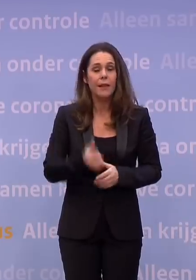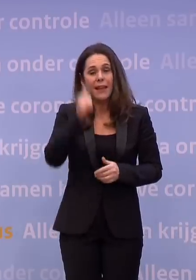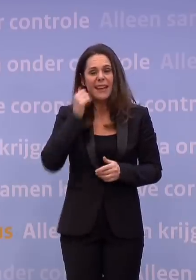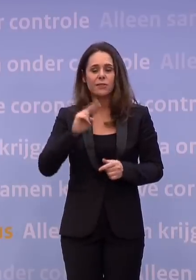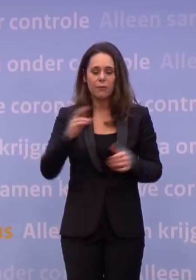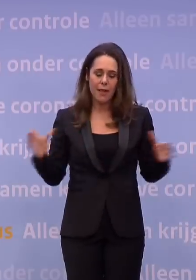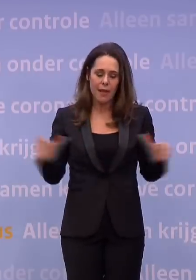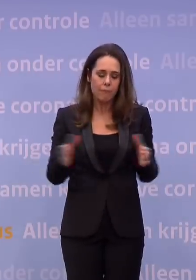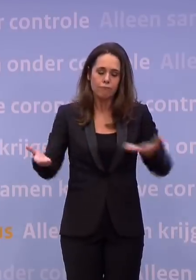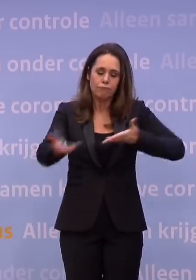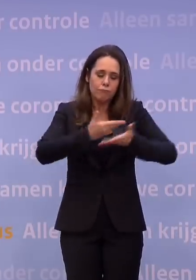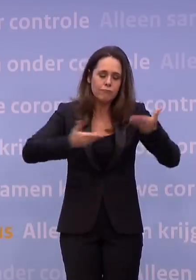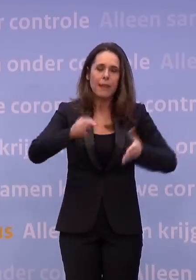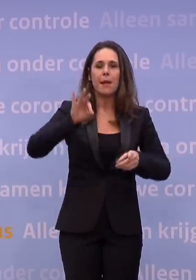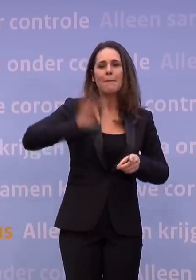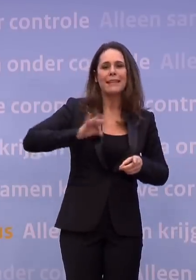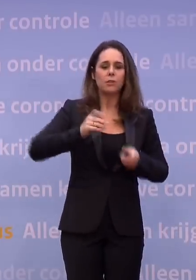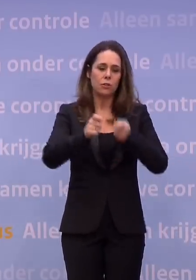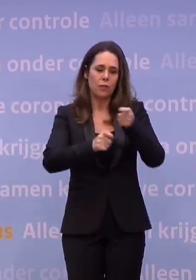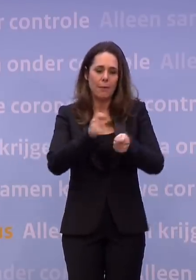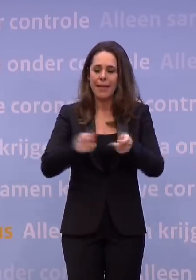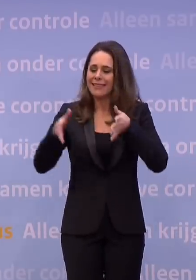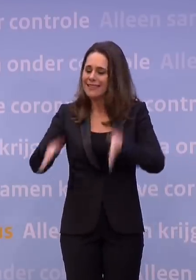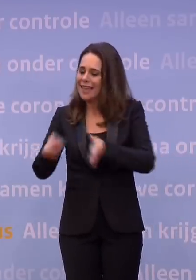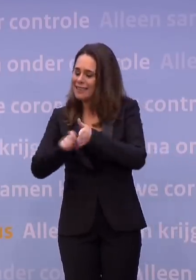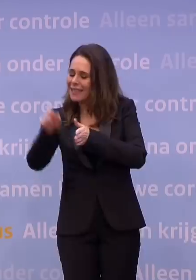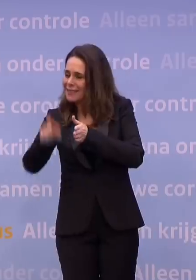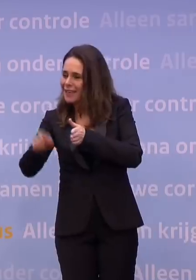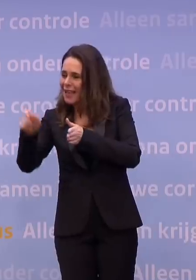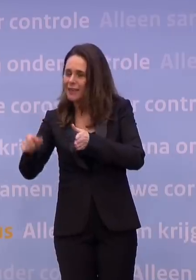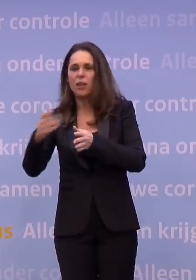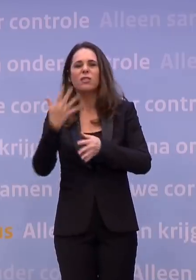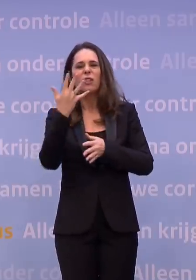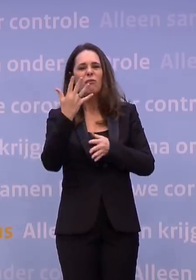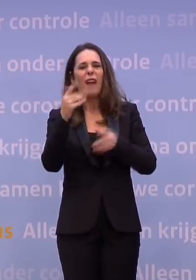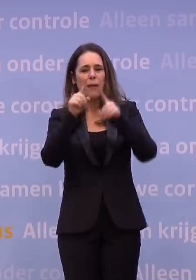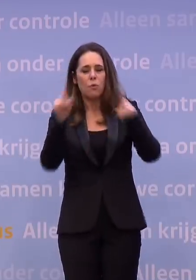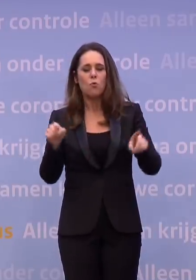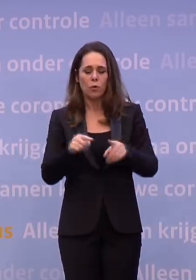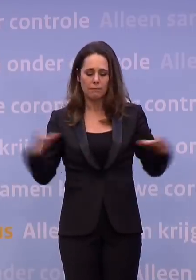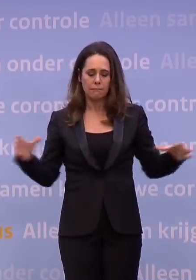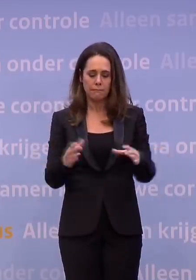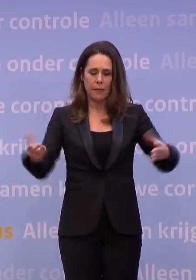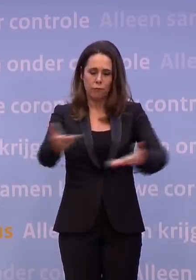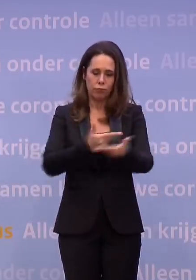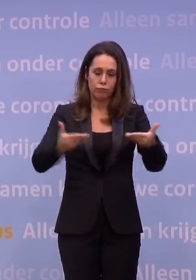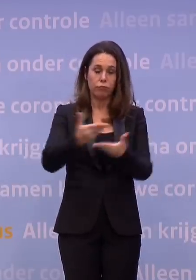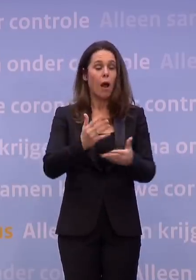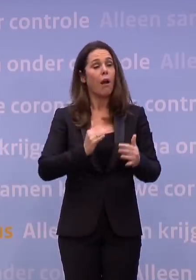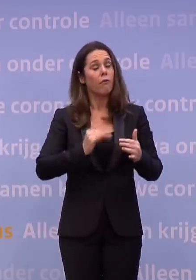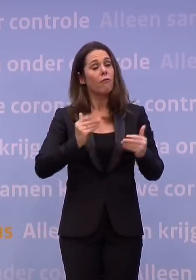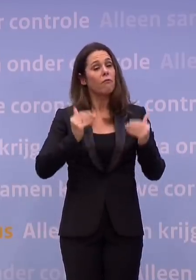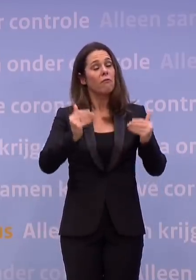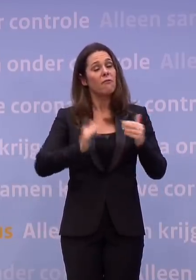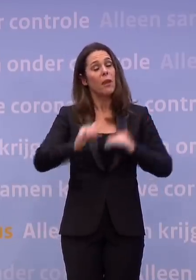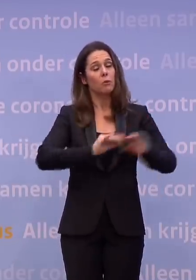gezeten met de meest betrokken ministers in het kabinet en staatssecretarissen in wat dan heet de Vijfhoek. We zijn een heel eind. Ik hoop nu, ik beloof het